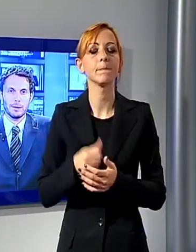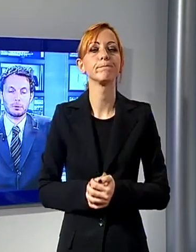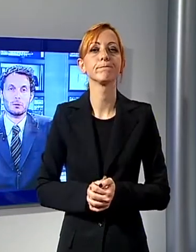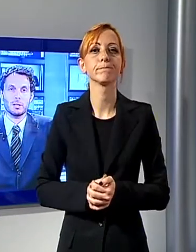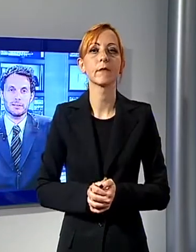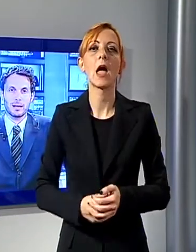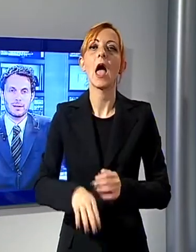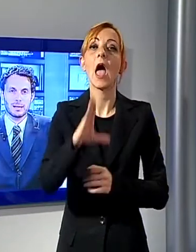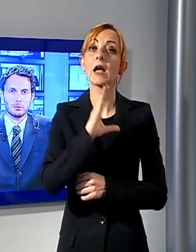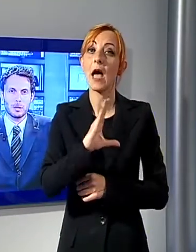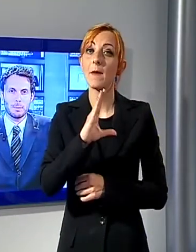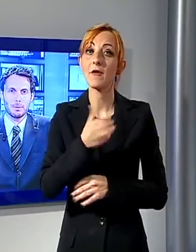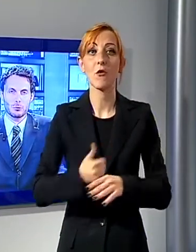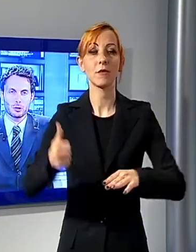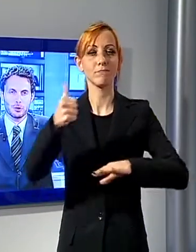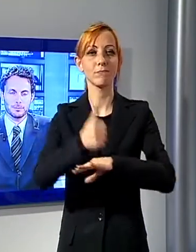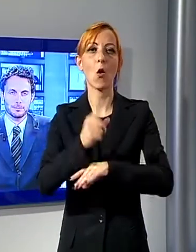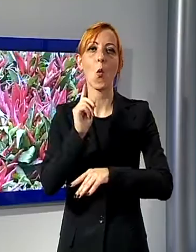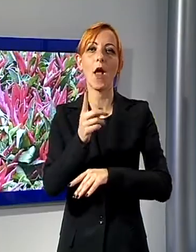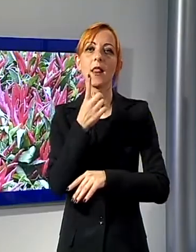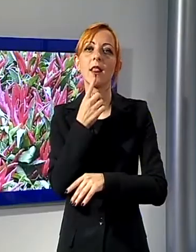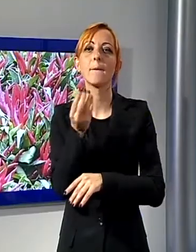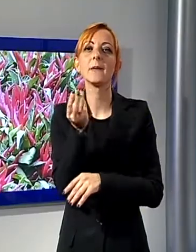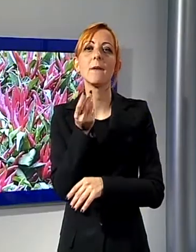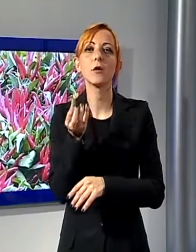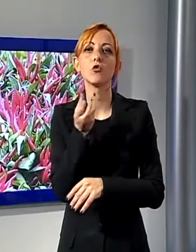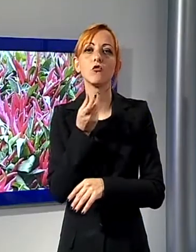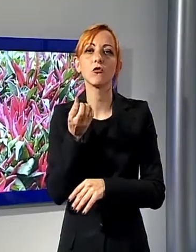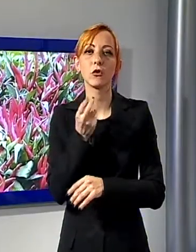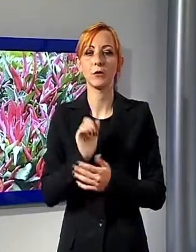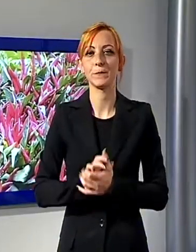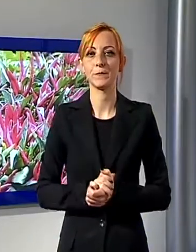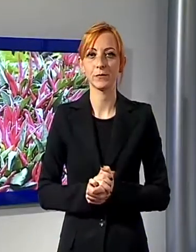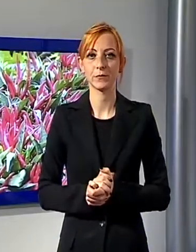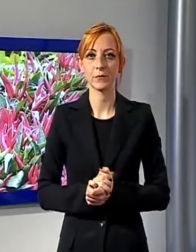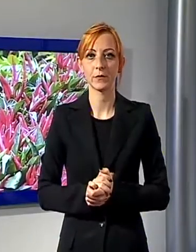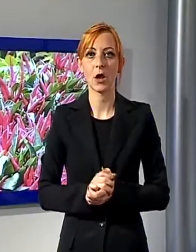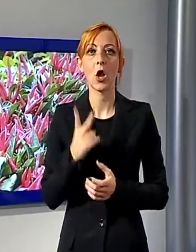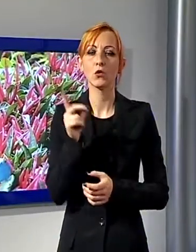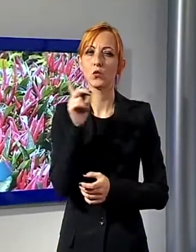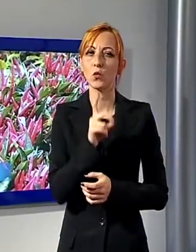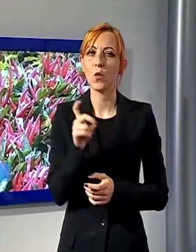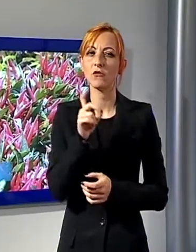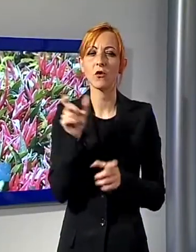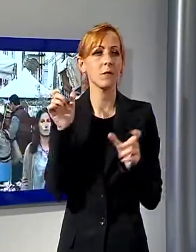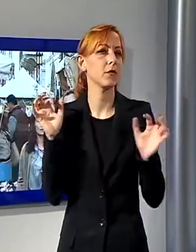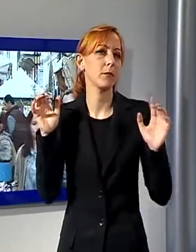protagonista è stato il peperoncino. Due giorni da tutto esaurito per il Centro Storico di Camaiore che nel fine